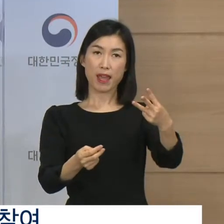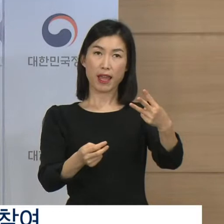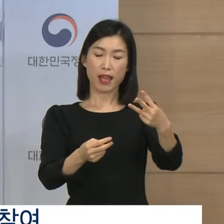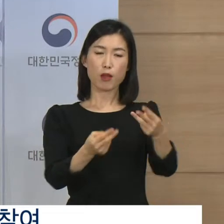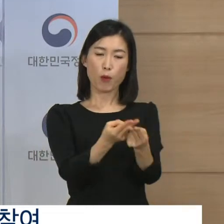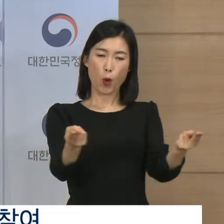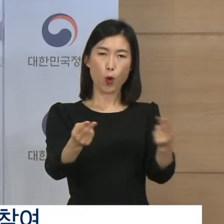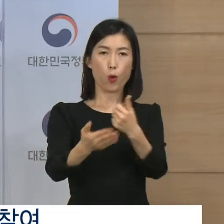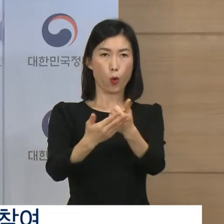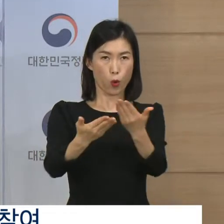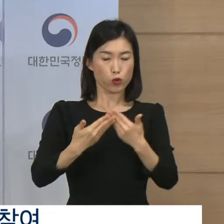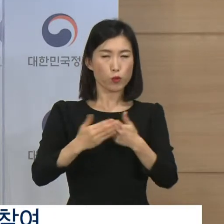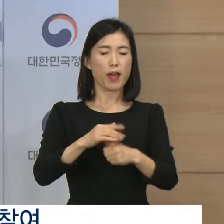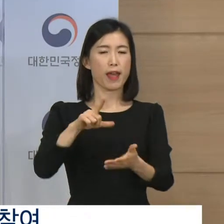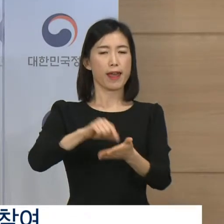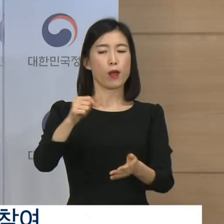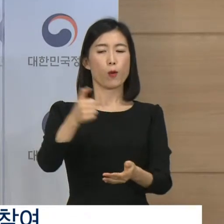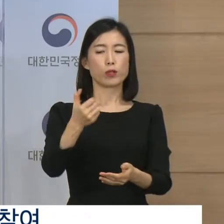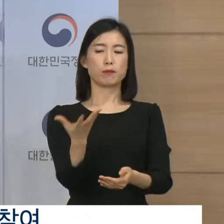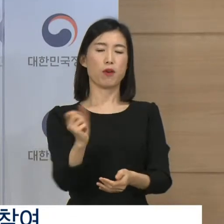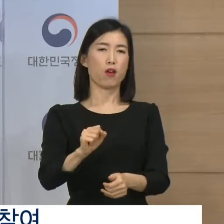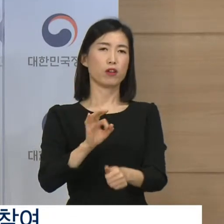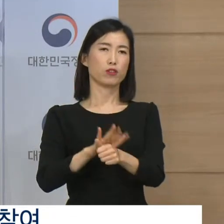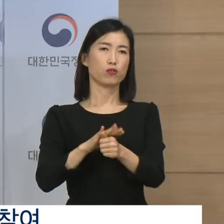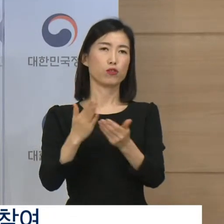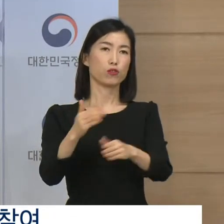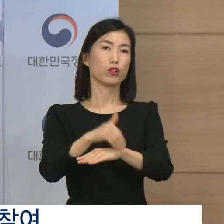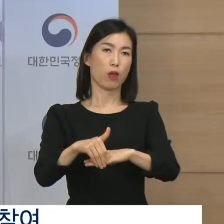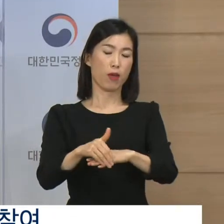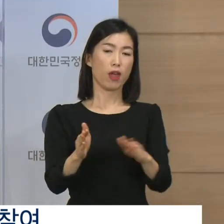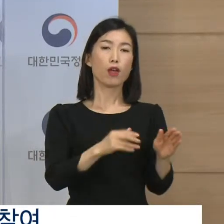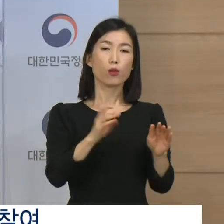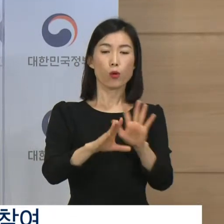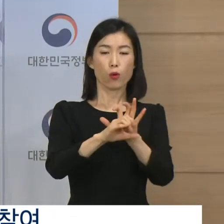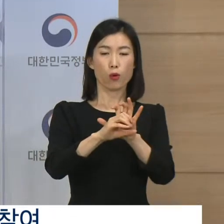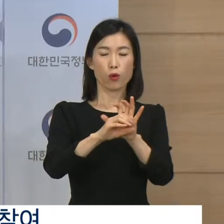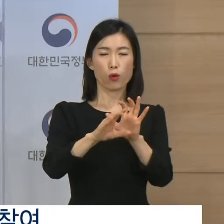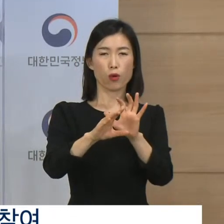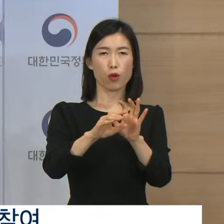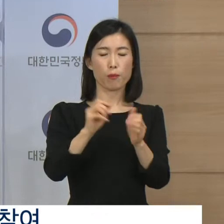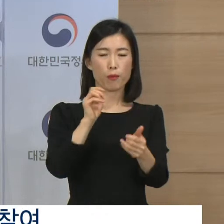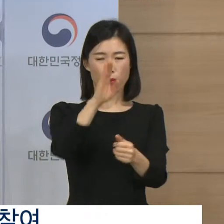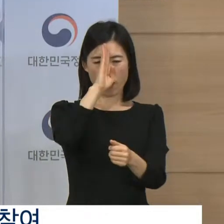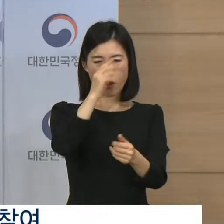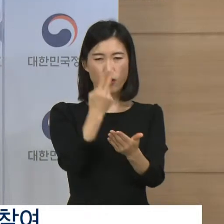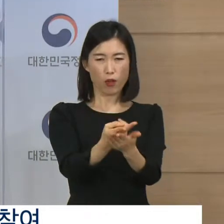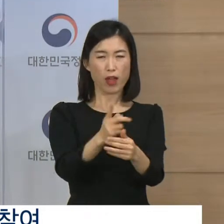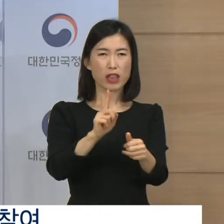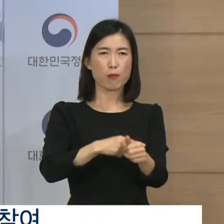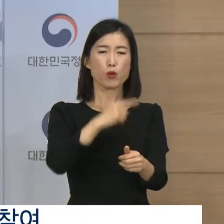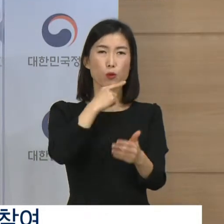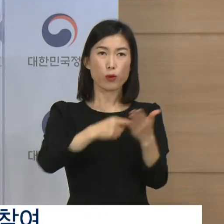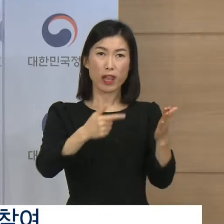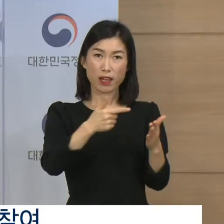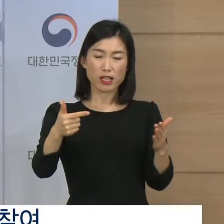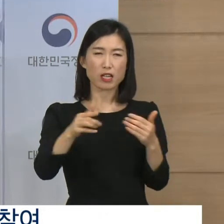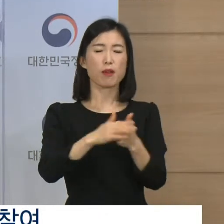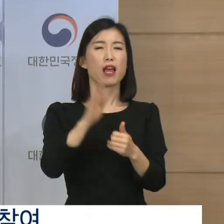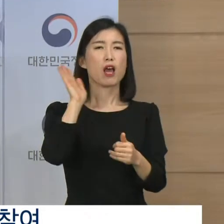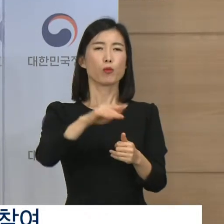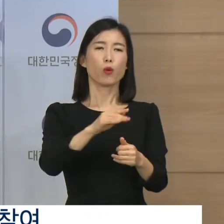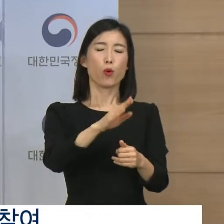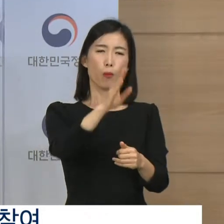신속한 개소를 지원합니다. 손실보상 기준도 상향합니다. 감염병 전담병원과